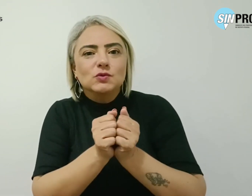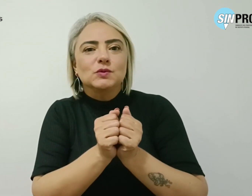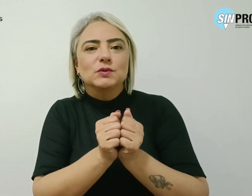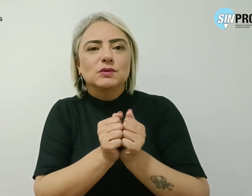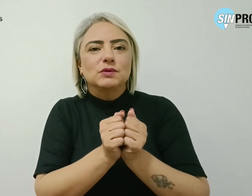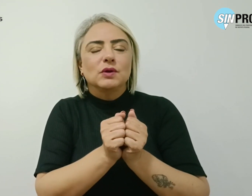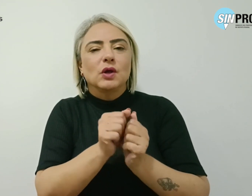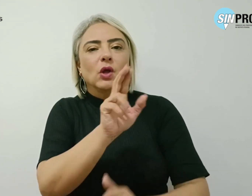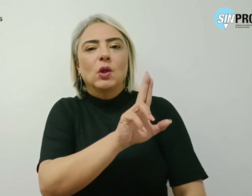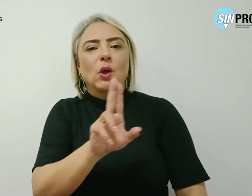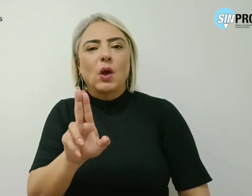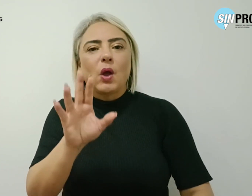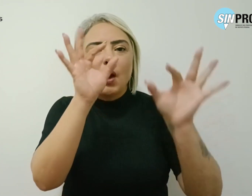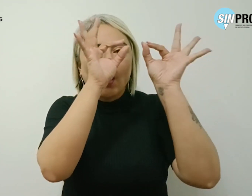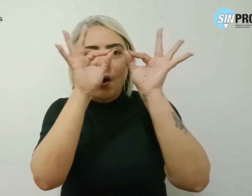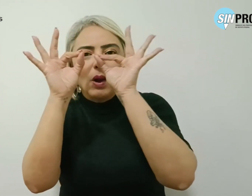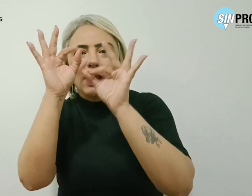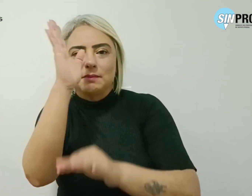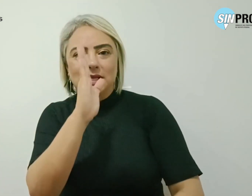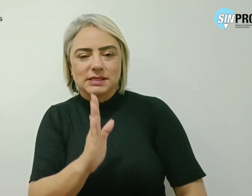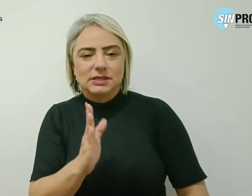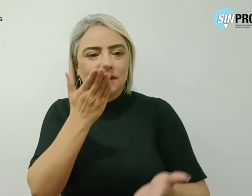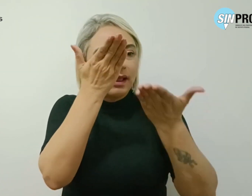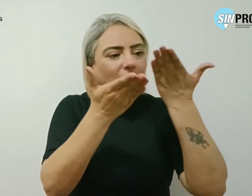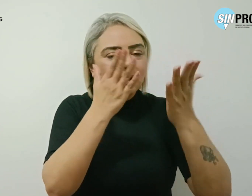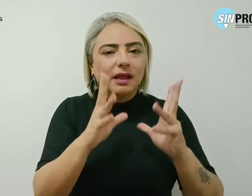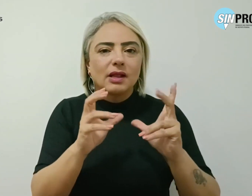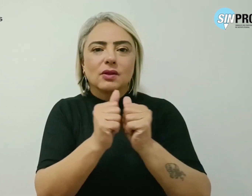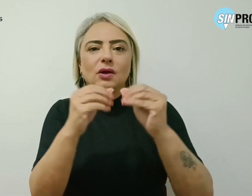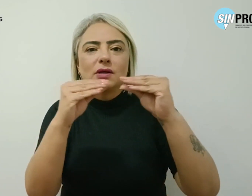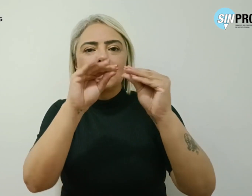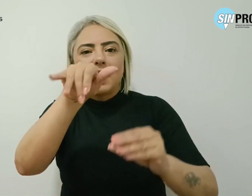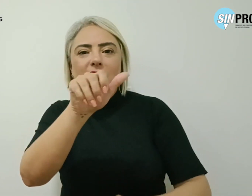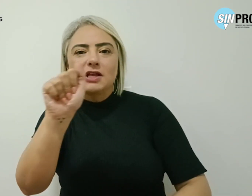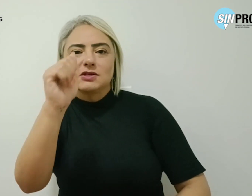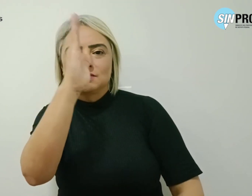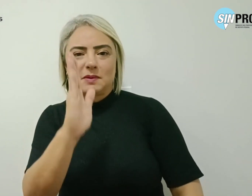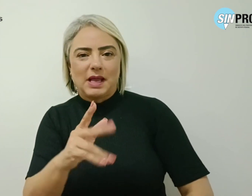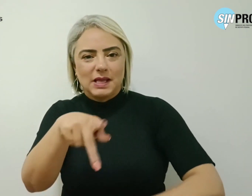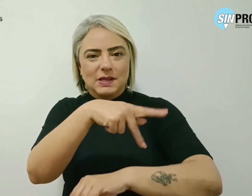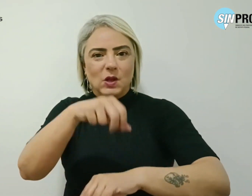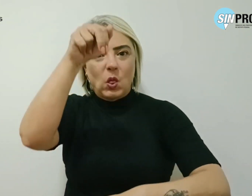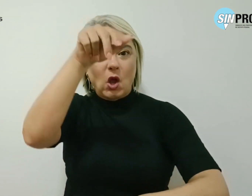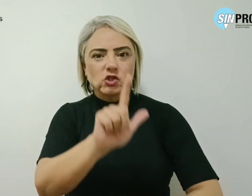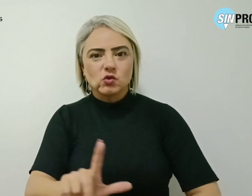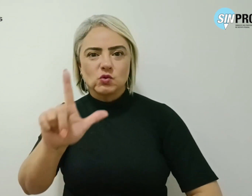denominado Olhar Brasil, que atendia toda a EJA do país. Esses programas foram